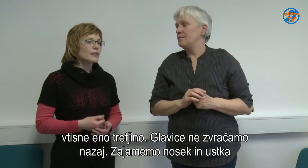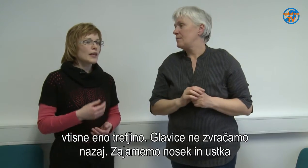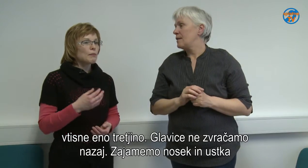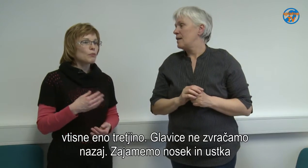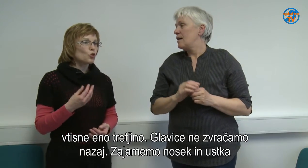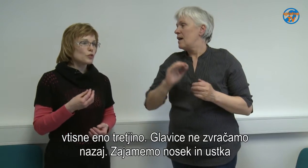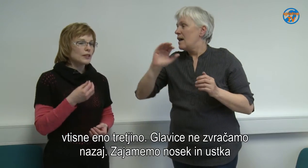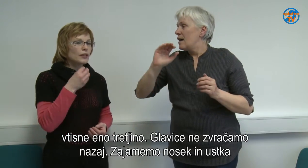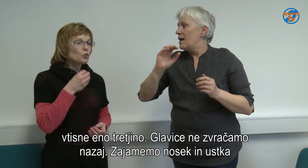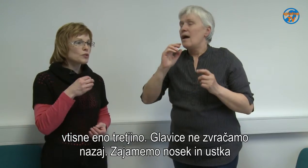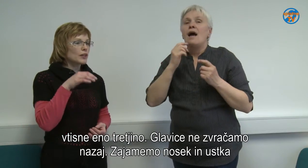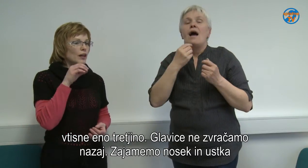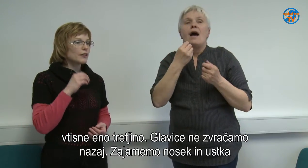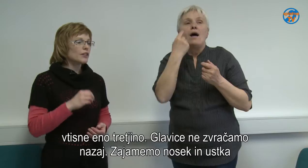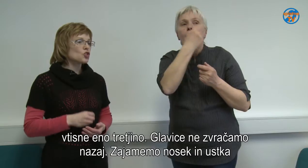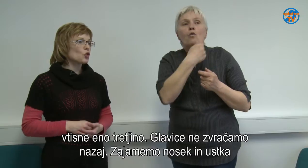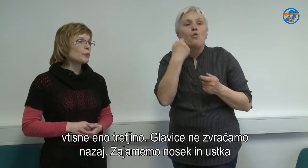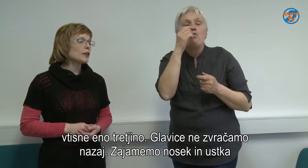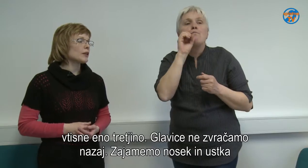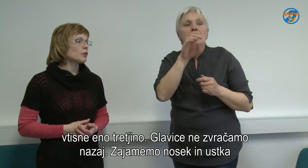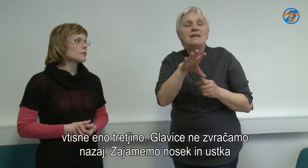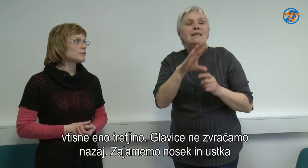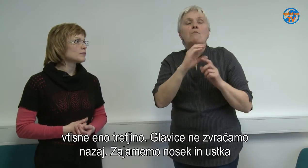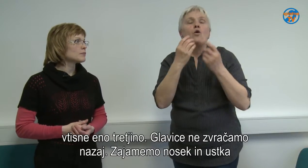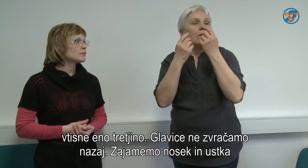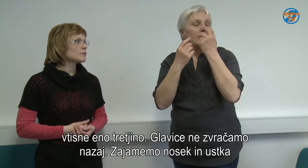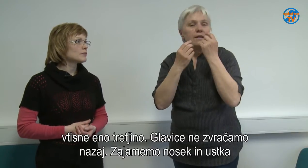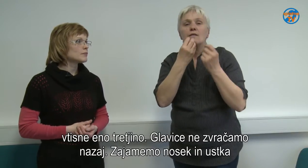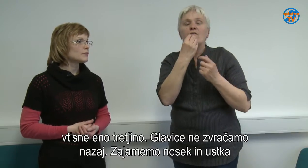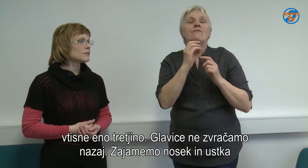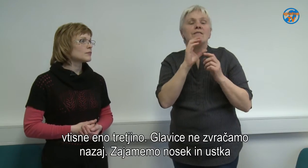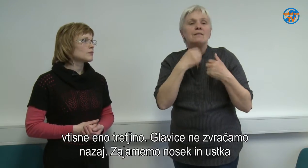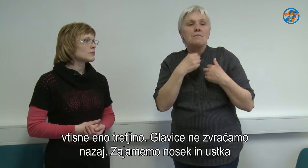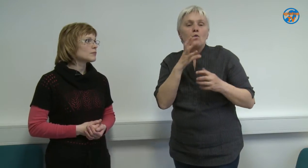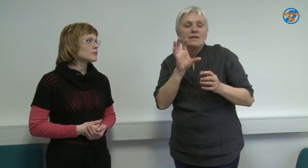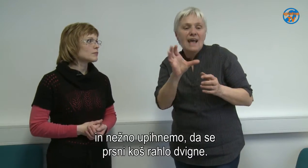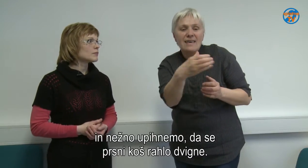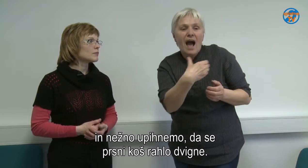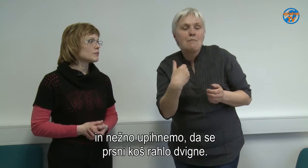Zajamemo nosek in ustka in nežno opihnemo. da